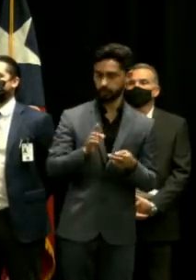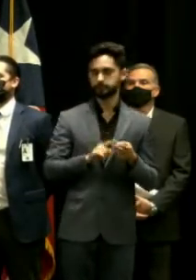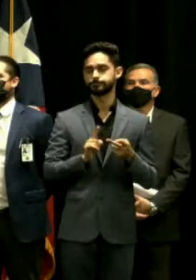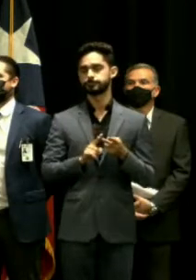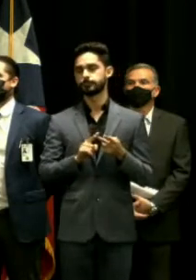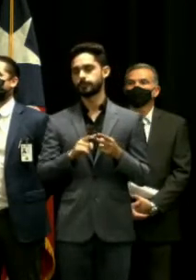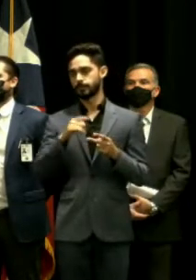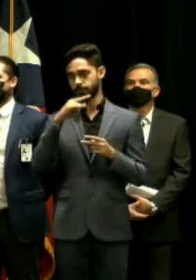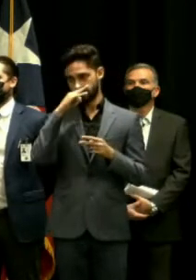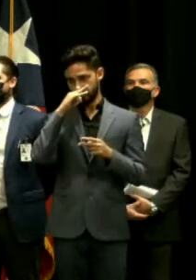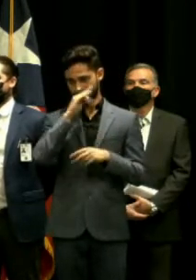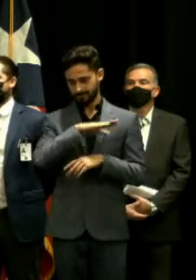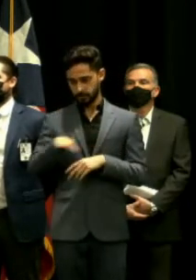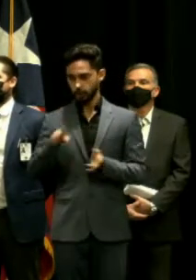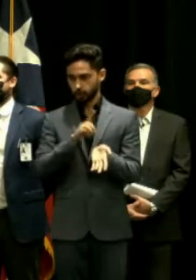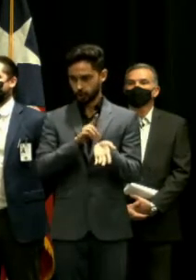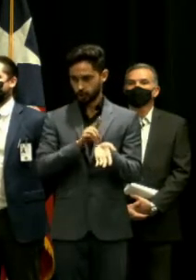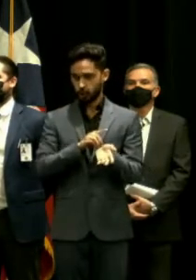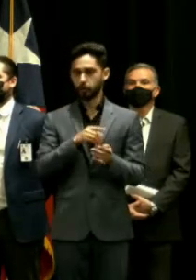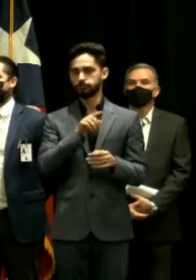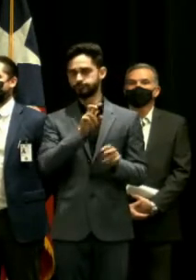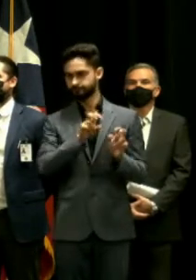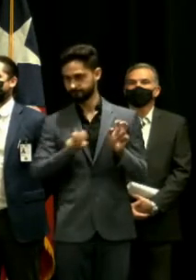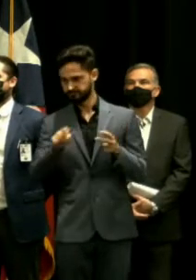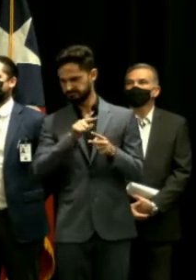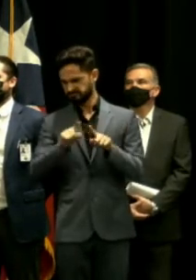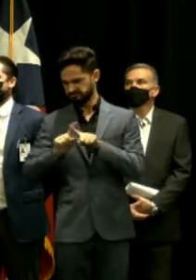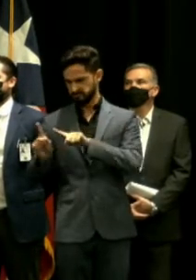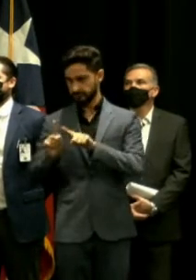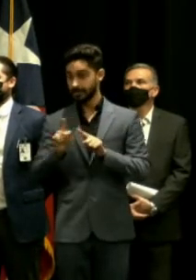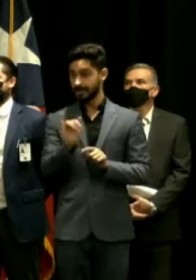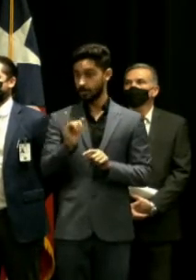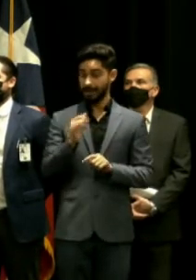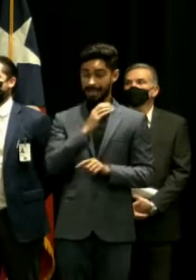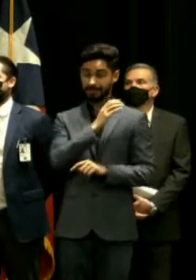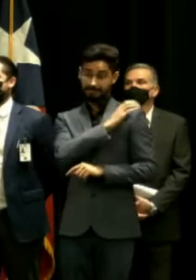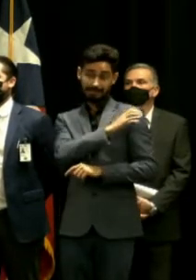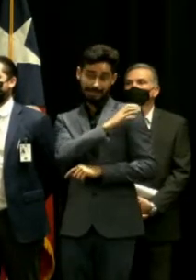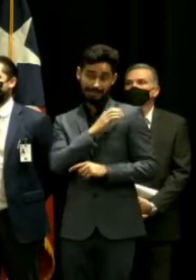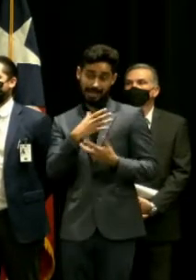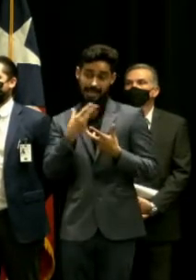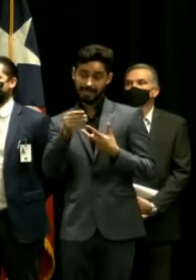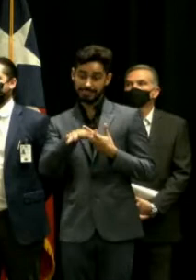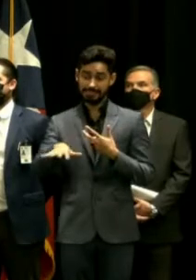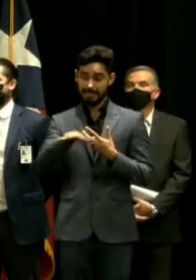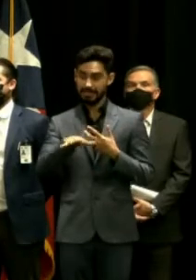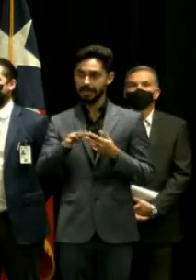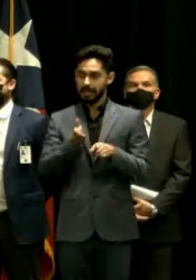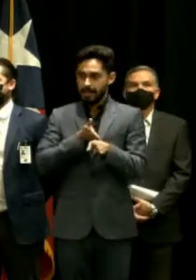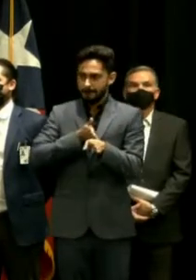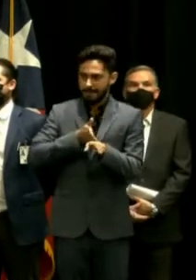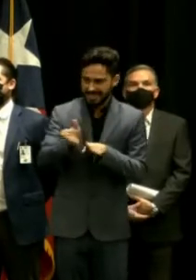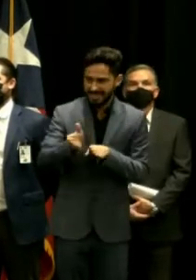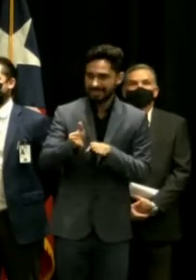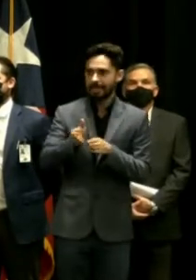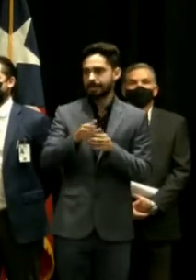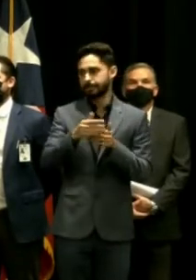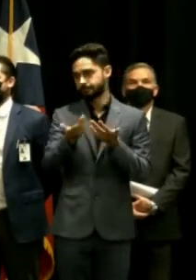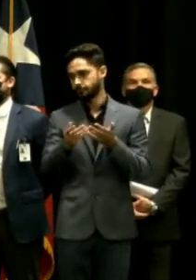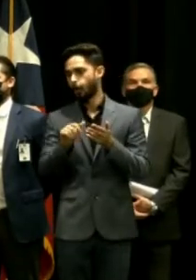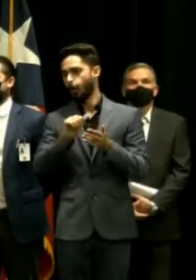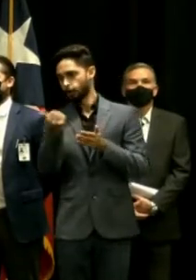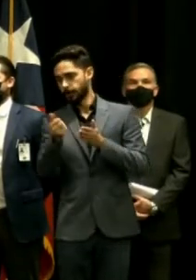de familia pero aparte de esto estamos creando lo que serían las clínicas externas en donde estarían visitando médicos especialistas y subespecialistas